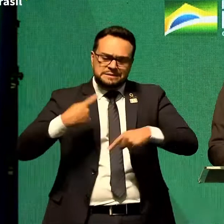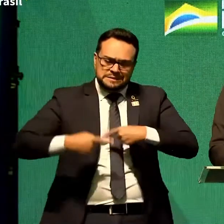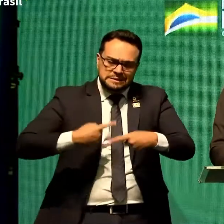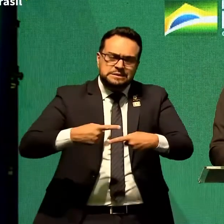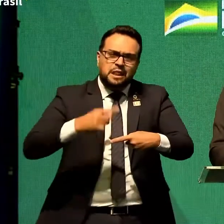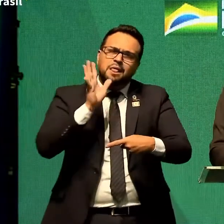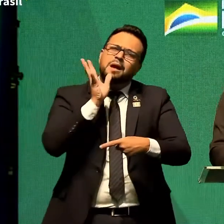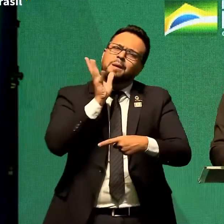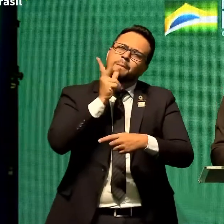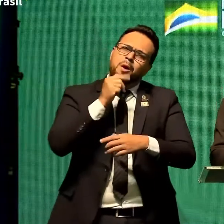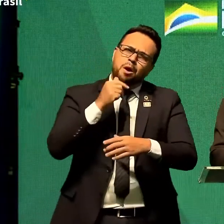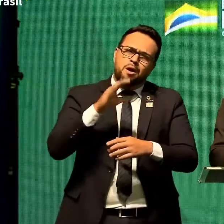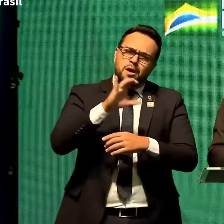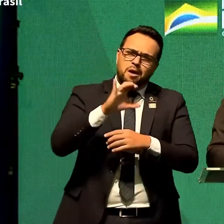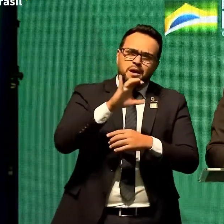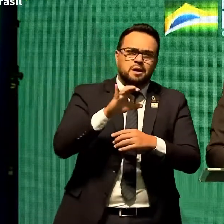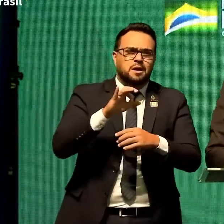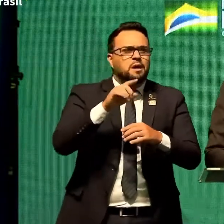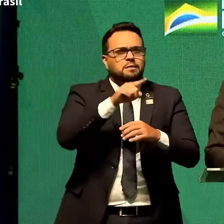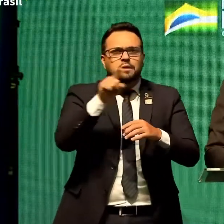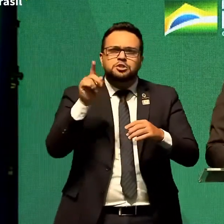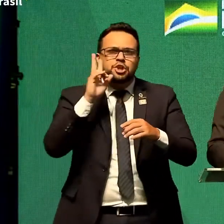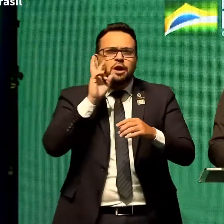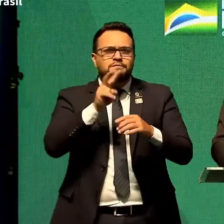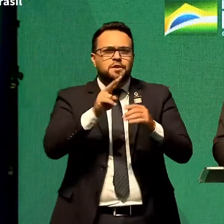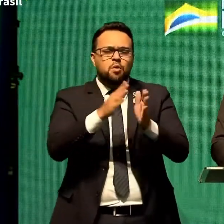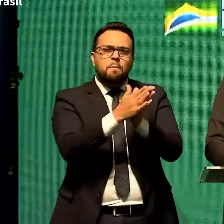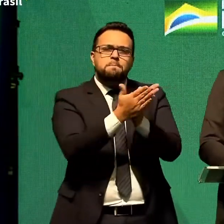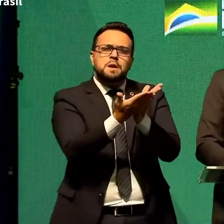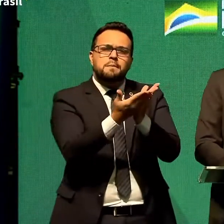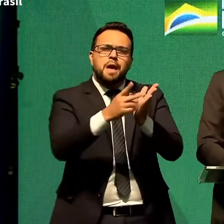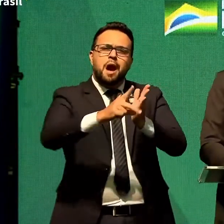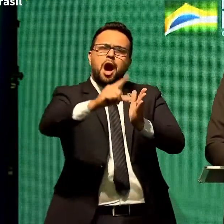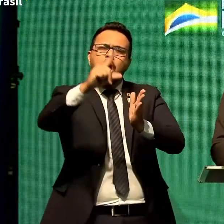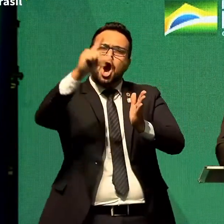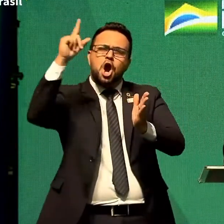Vocês lembram lá quem lê a Bíblia, já assistiu o filme daquela época,